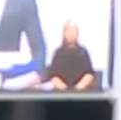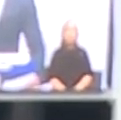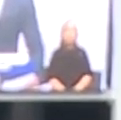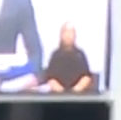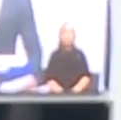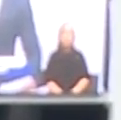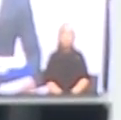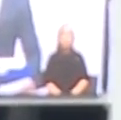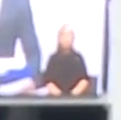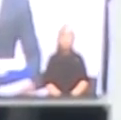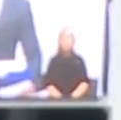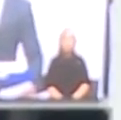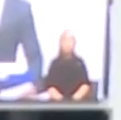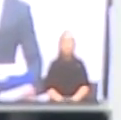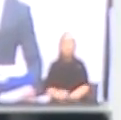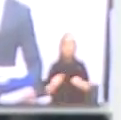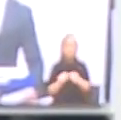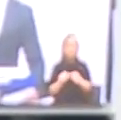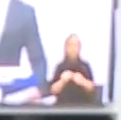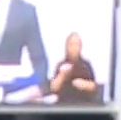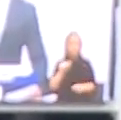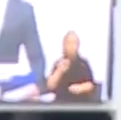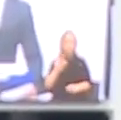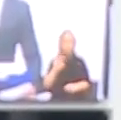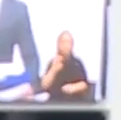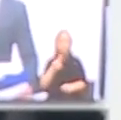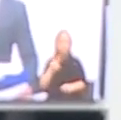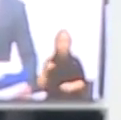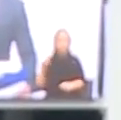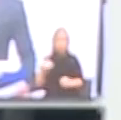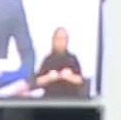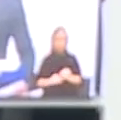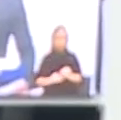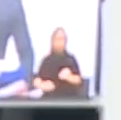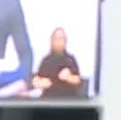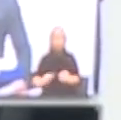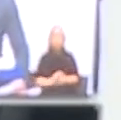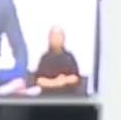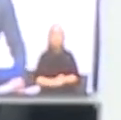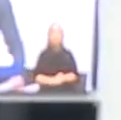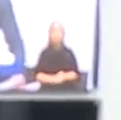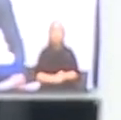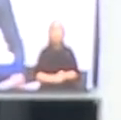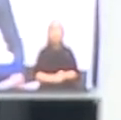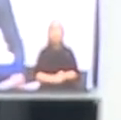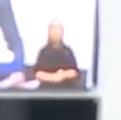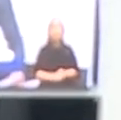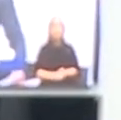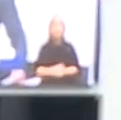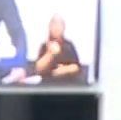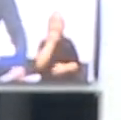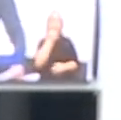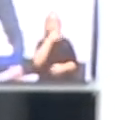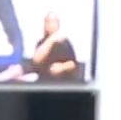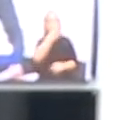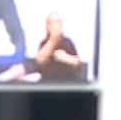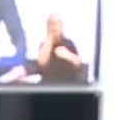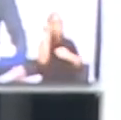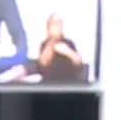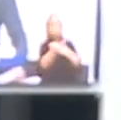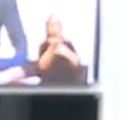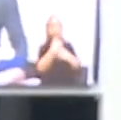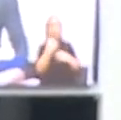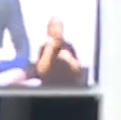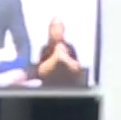objetivo de combater a carência habitacional em Fortaleza. Trabalhando para garantir a moradia, principalmente para a parcela